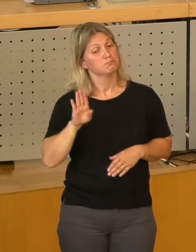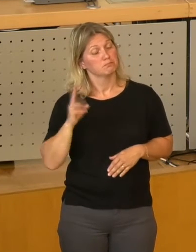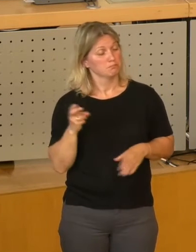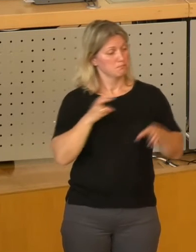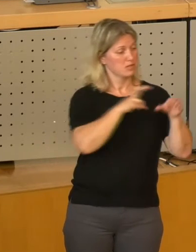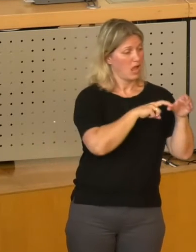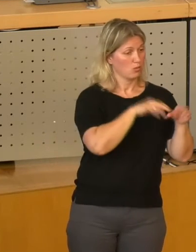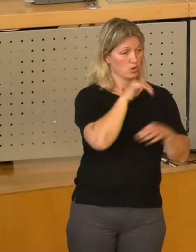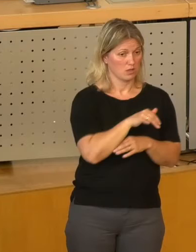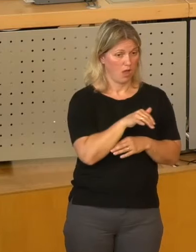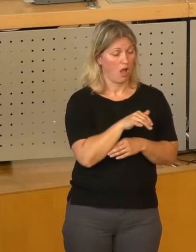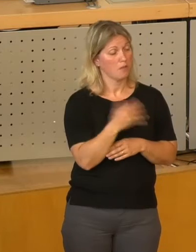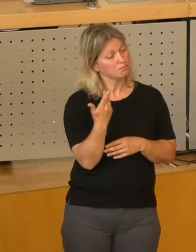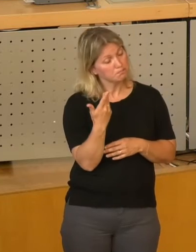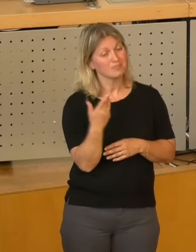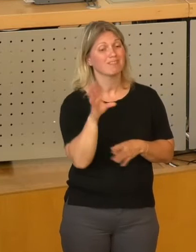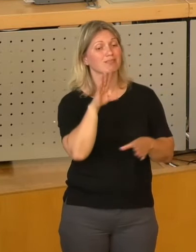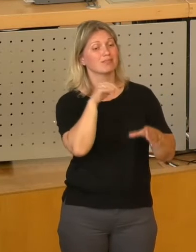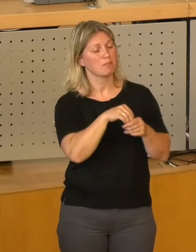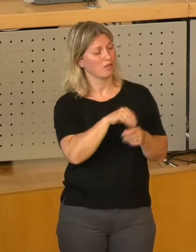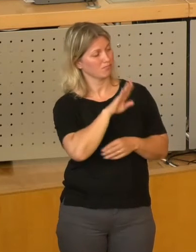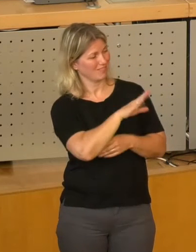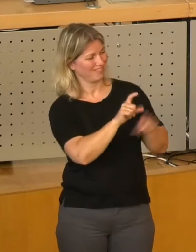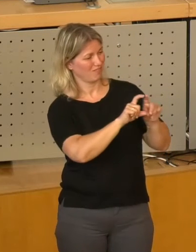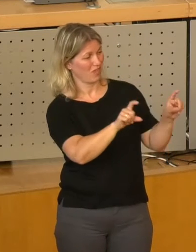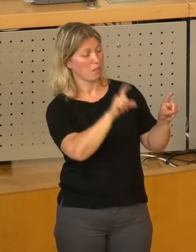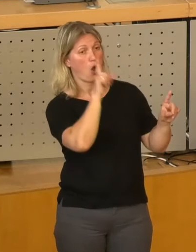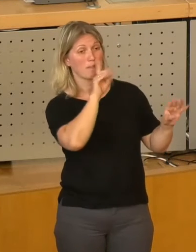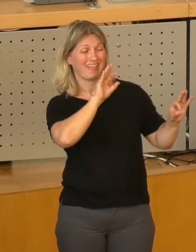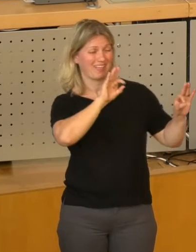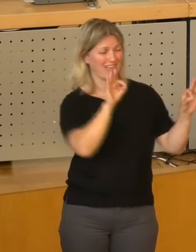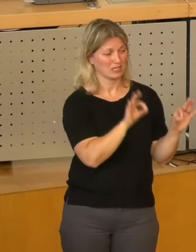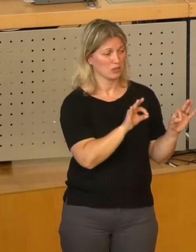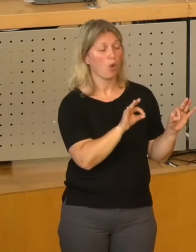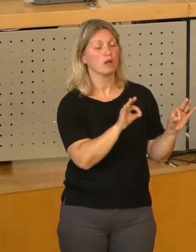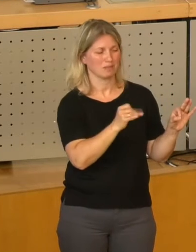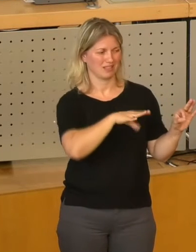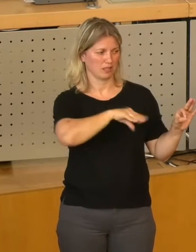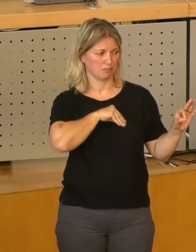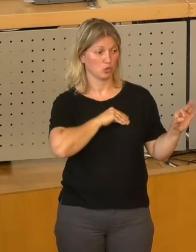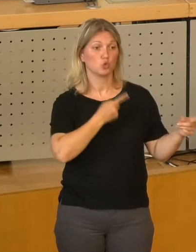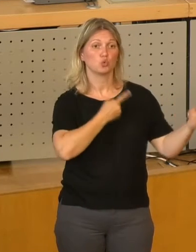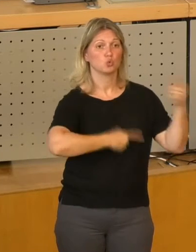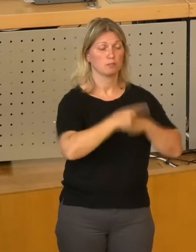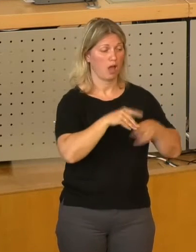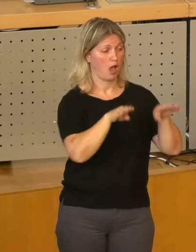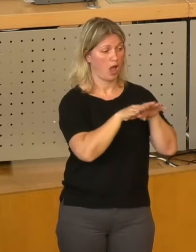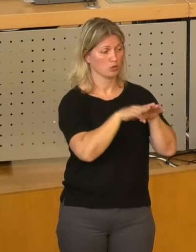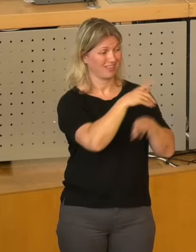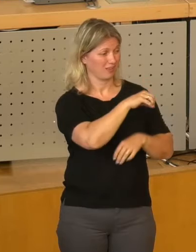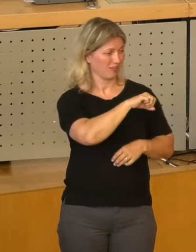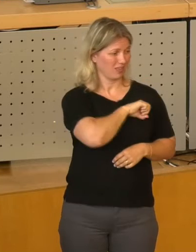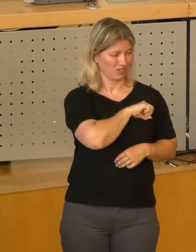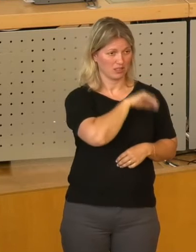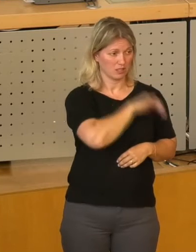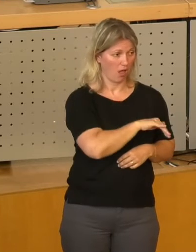sich am Risiko eines Unternehmens beteiligt, dann ist man auch am Gewinn beteiligt. Das heißt, dass wir dort Gewinne hin